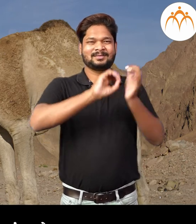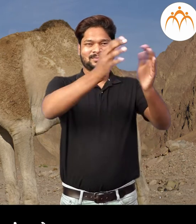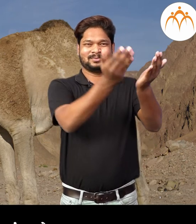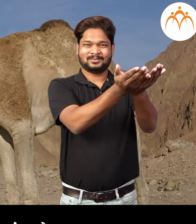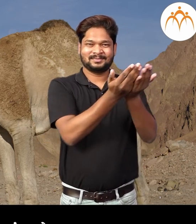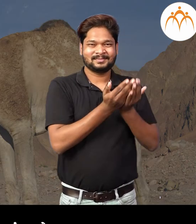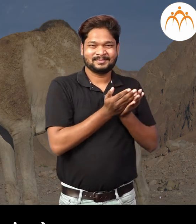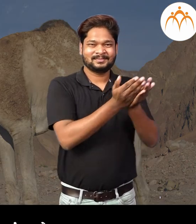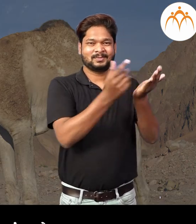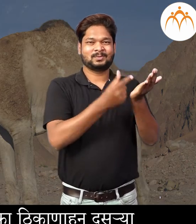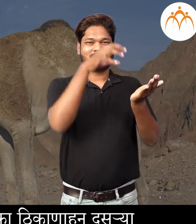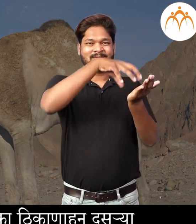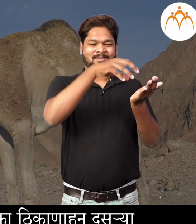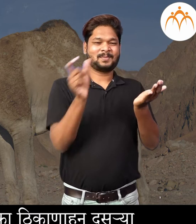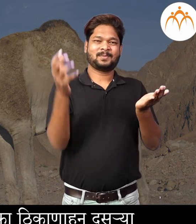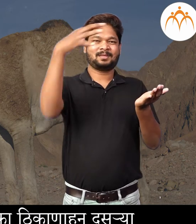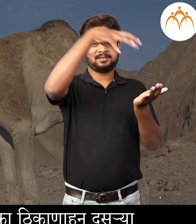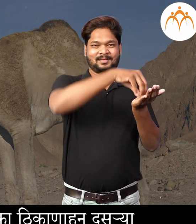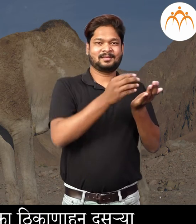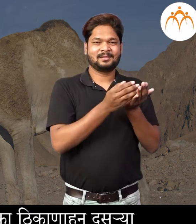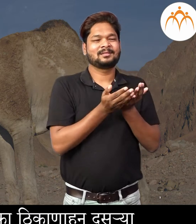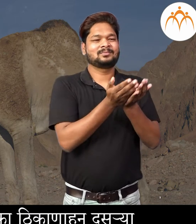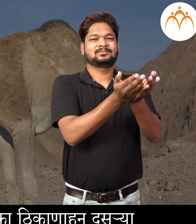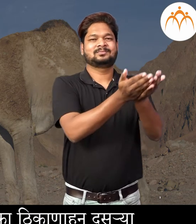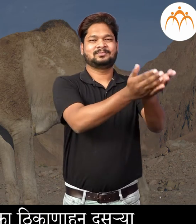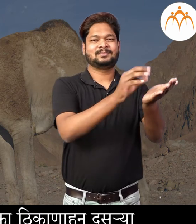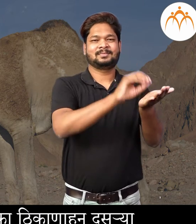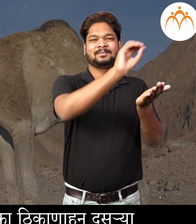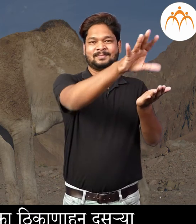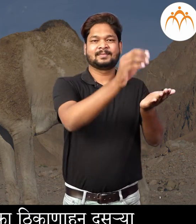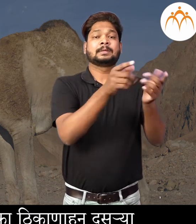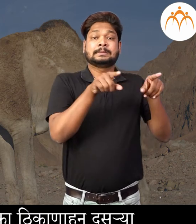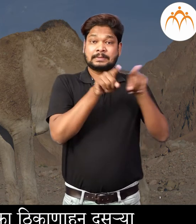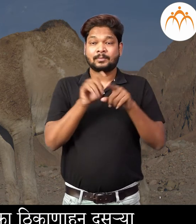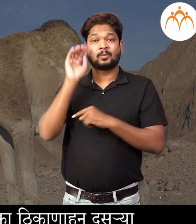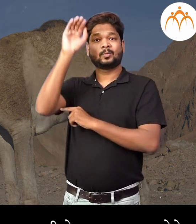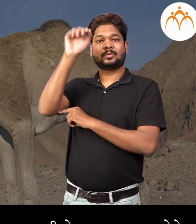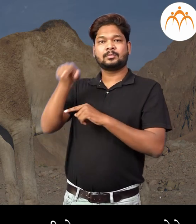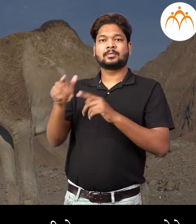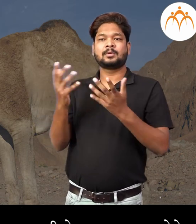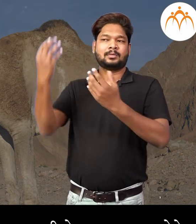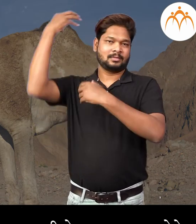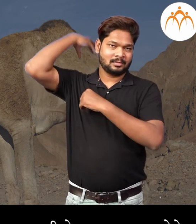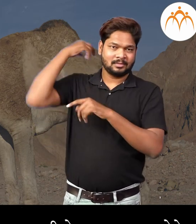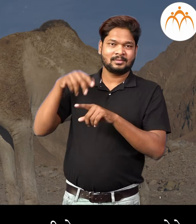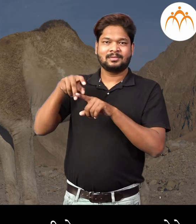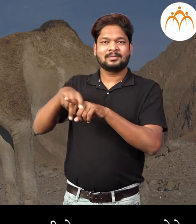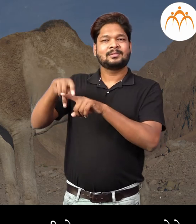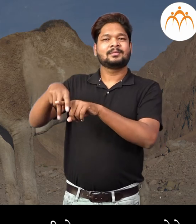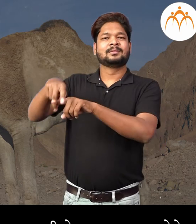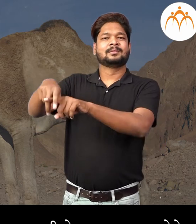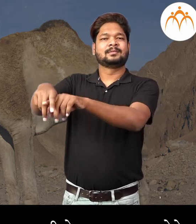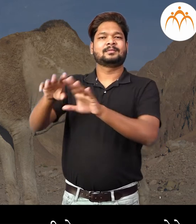जहाज असे मानसे सामान एका ठिकान हुन दुसरा ठिकानी घेऊन जाते तसे वालवंटात